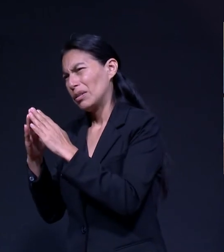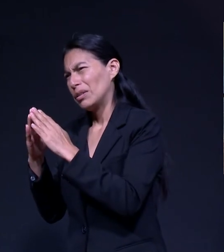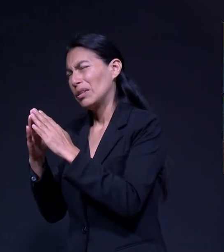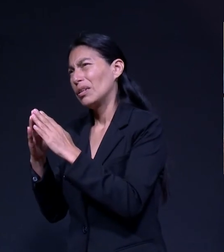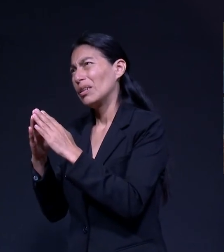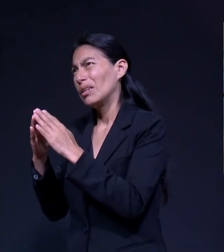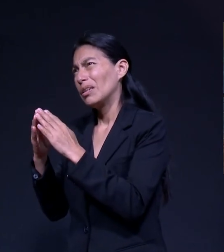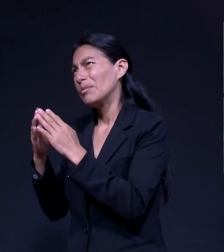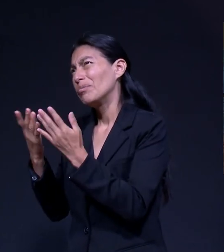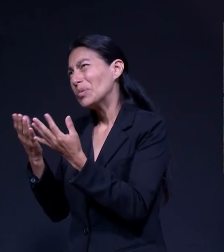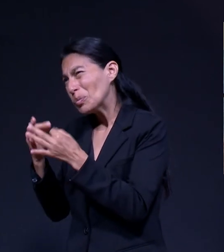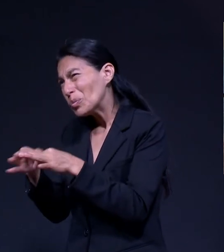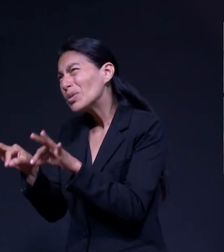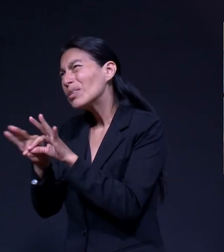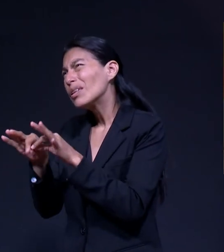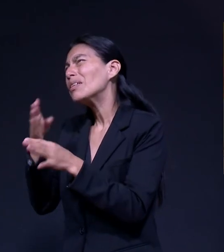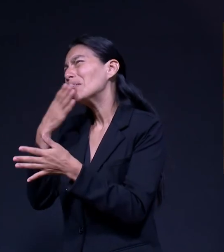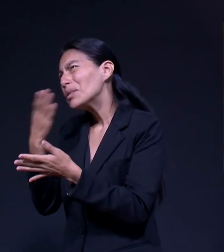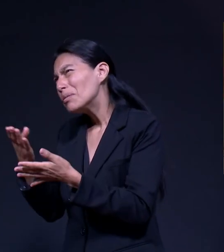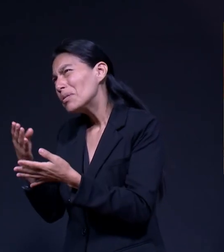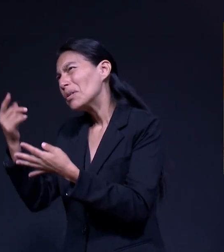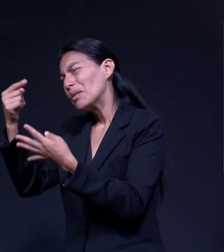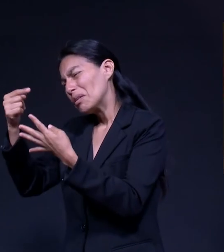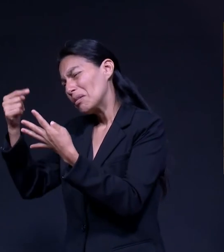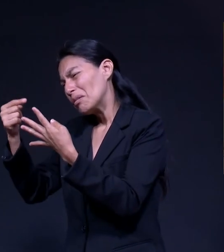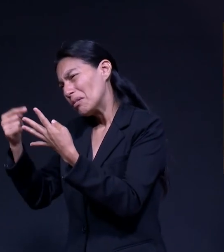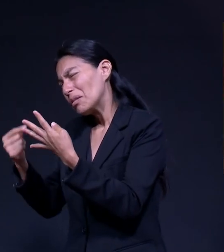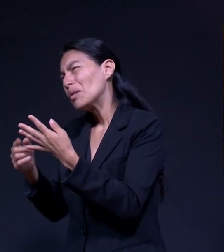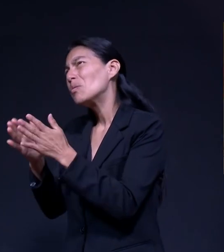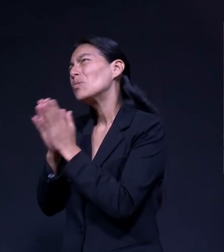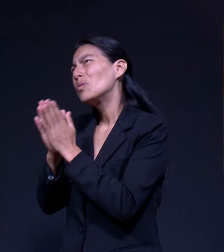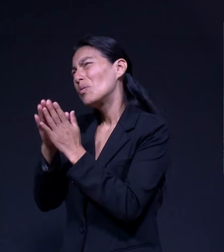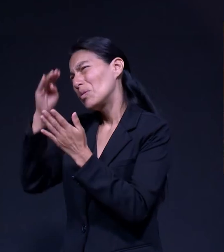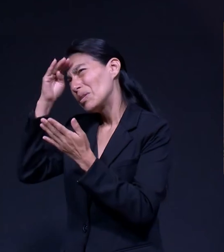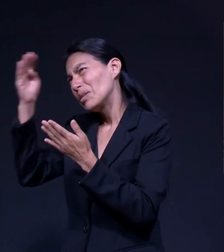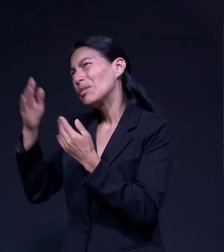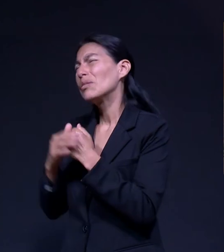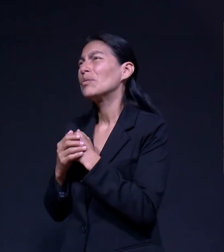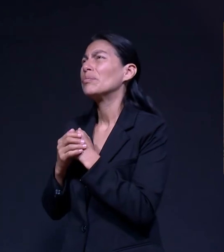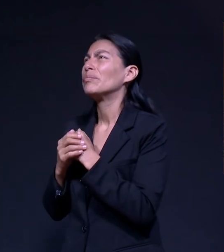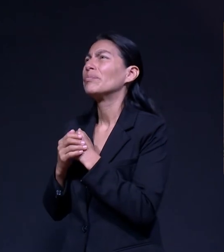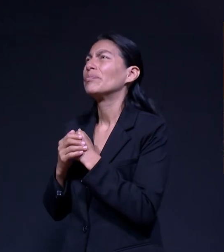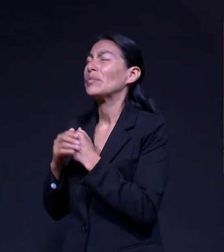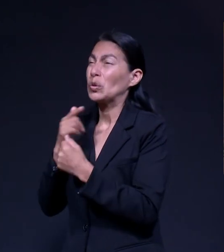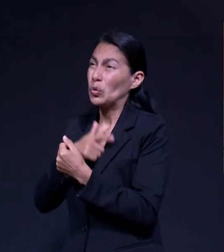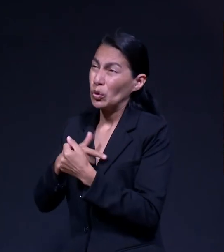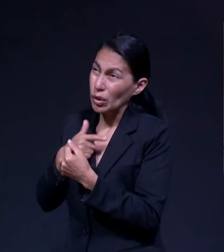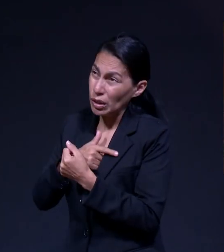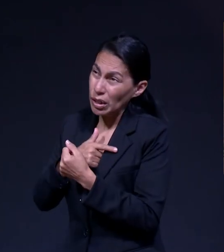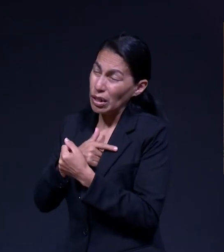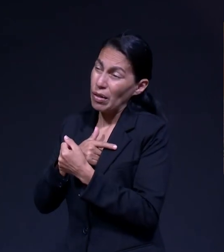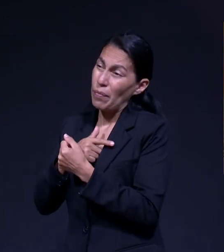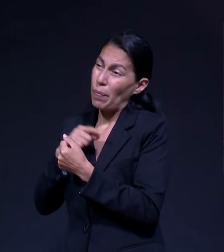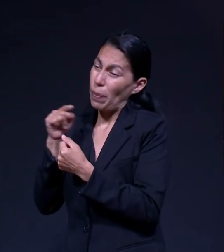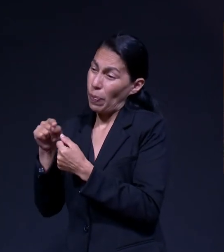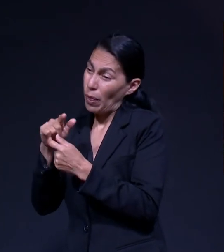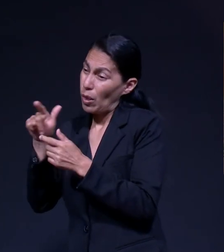Importante También Entonces Yo Ahí Le Especifique Varias Cosas Y Le Dije Señor Me Gustaría Vivir En Un Lugar Que Esté Cerca A La